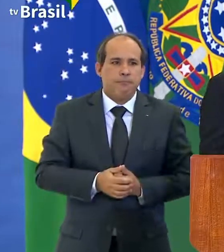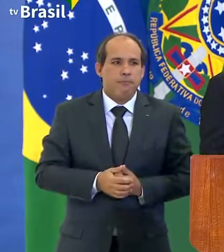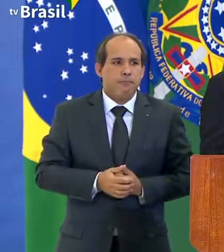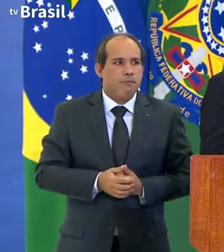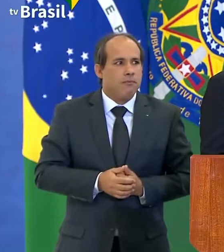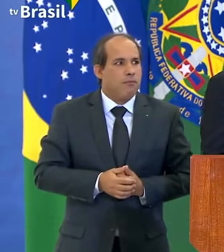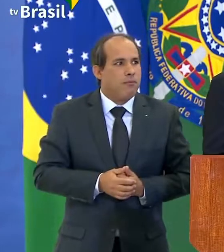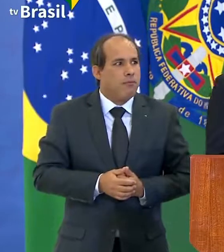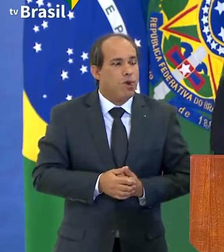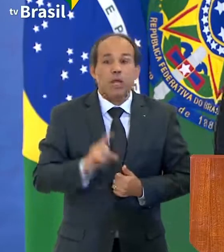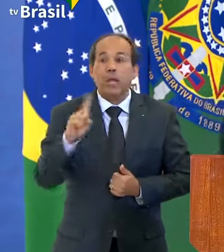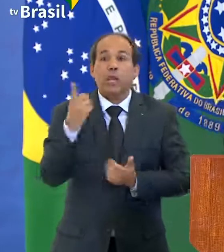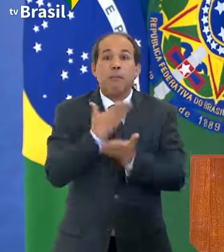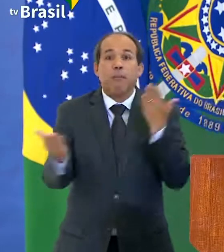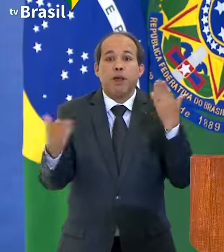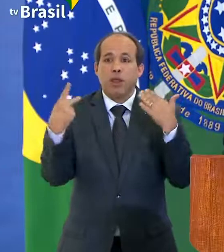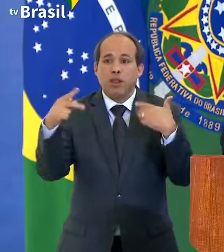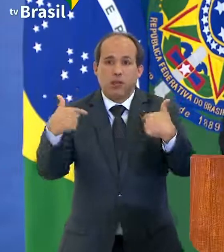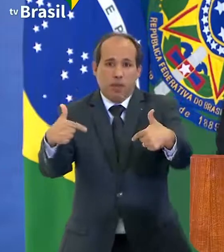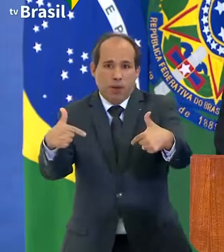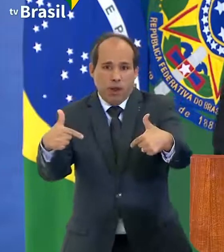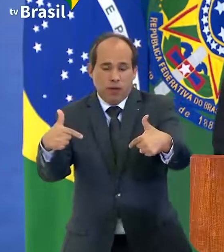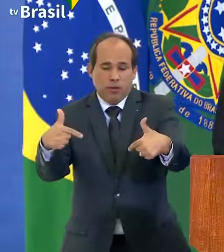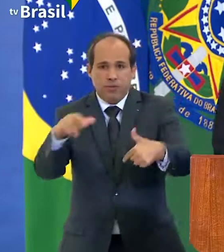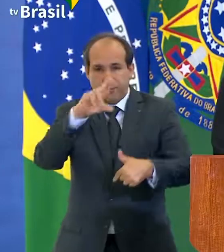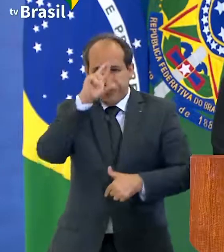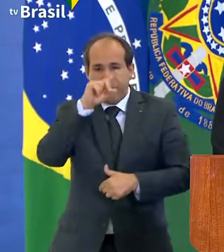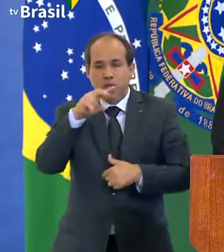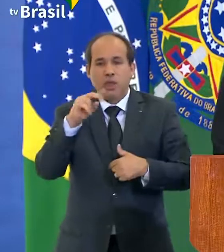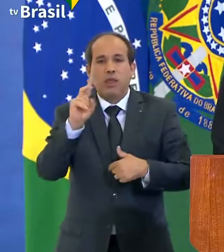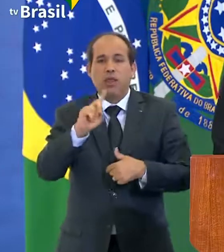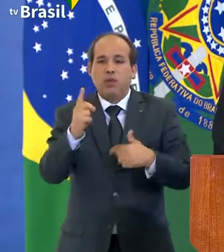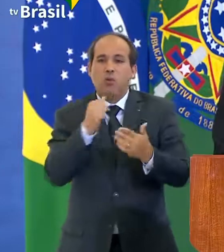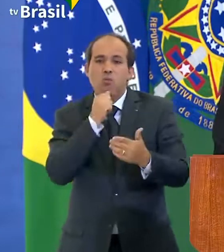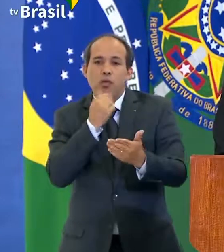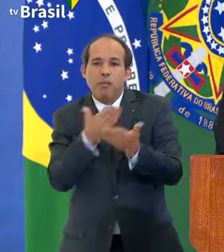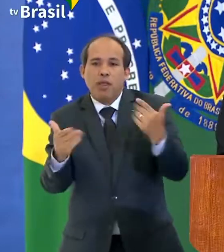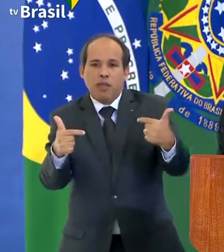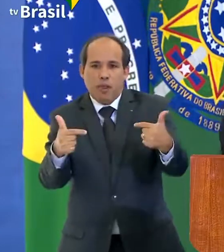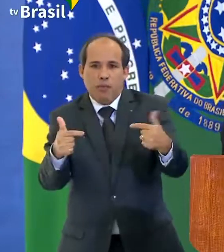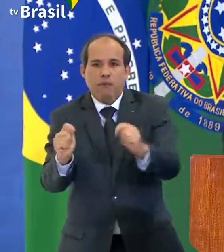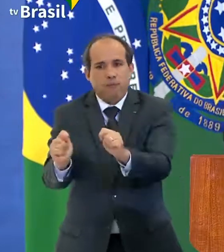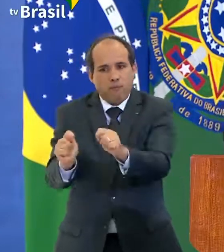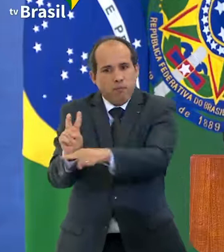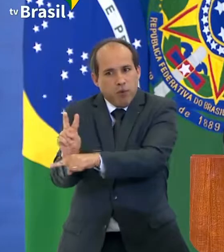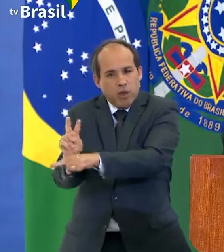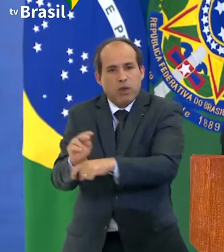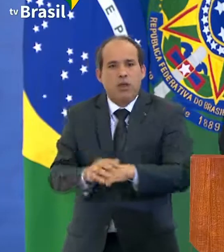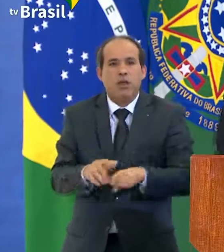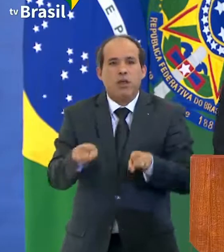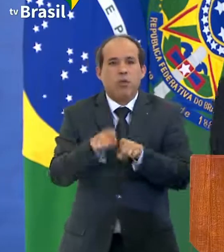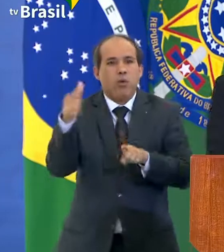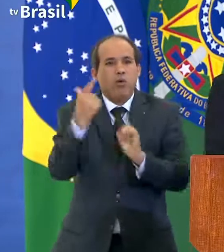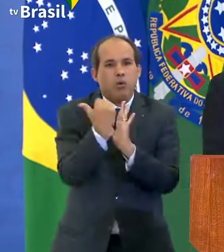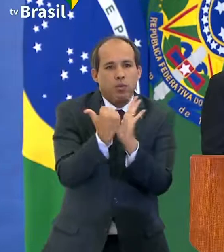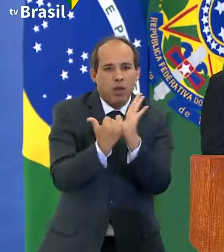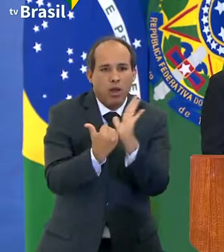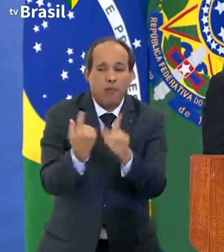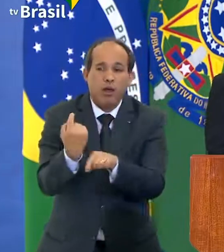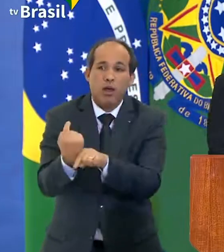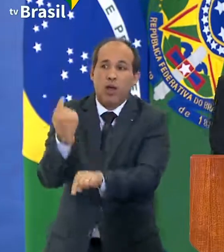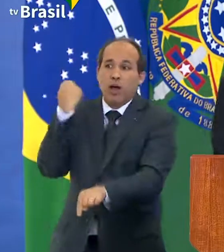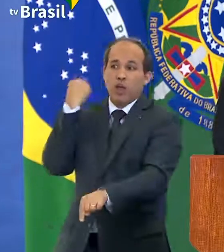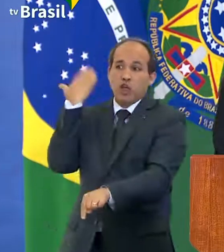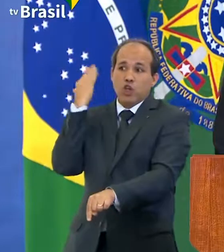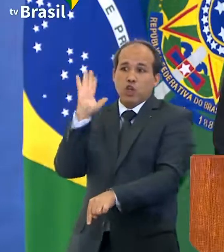Não percam o seu emprego. Também, o nosso Pronamp, que foi idealizado lá atrás